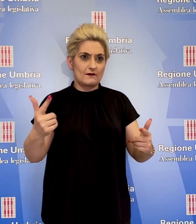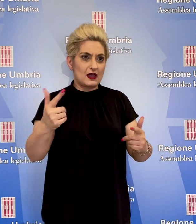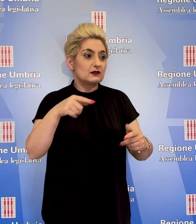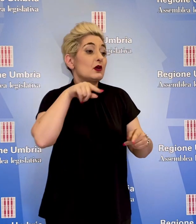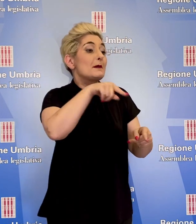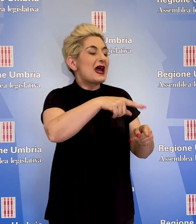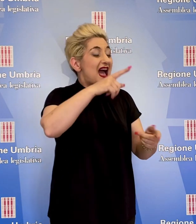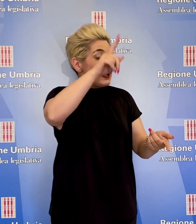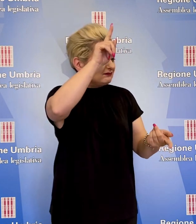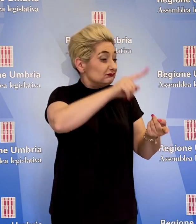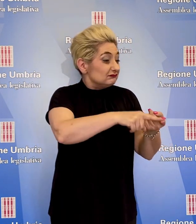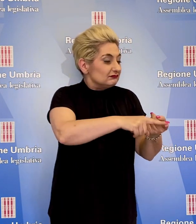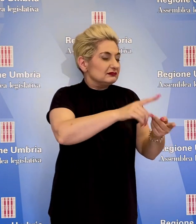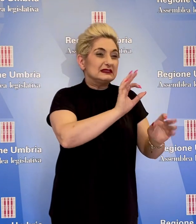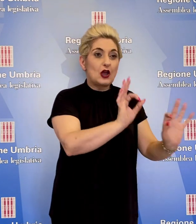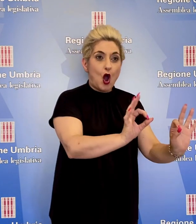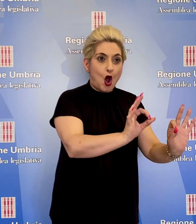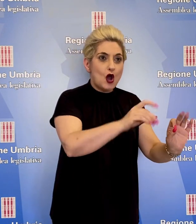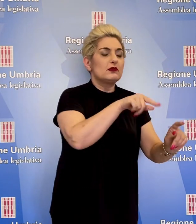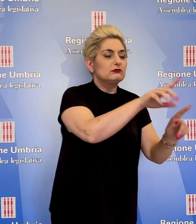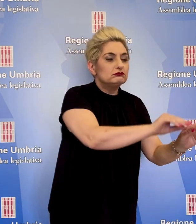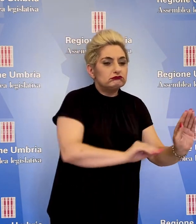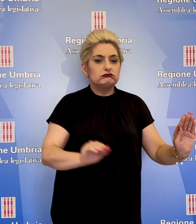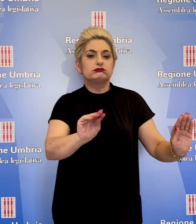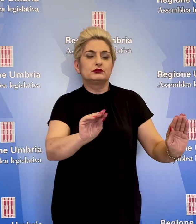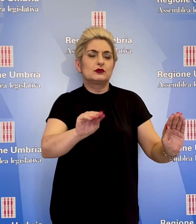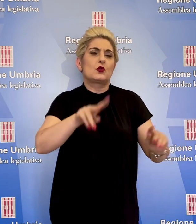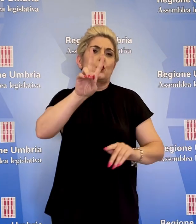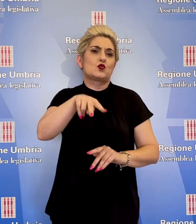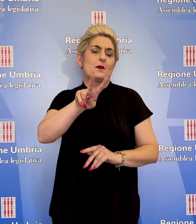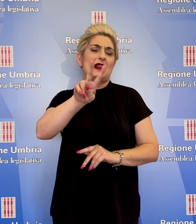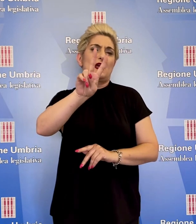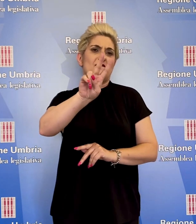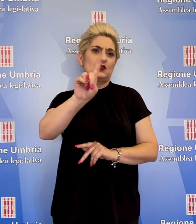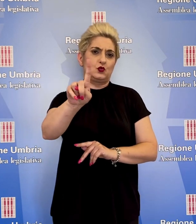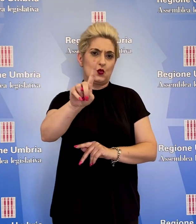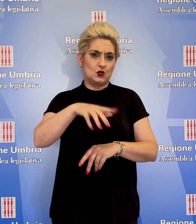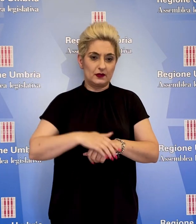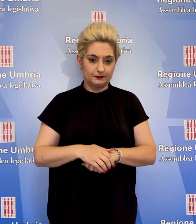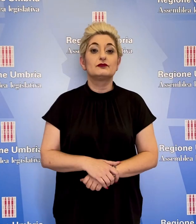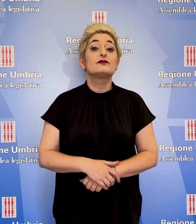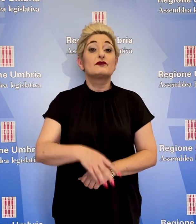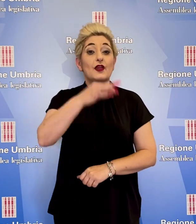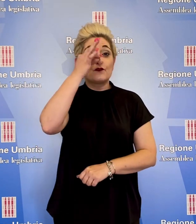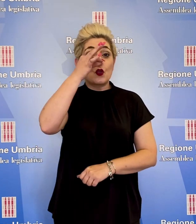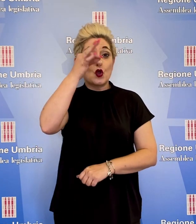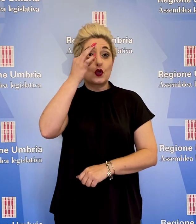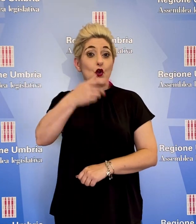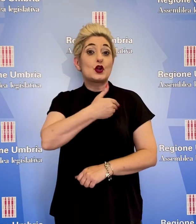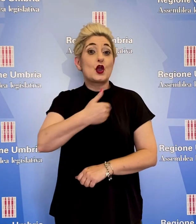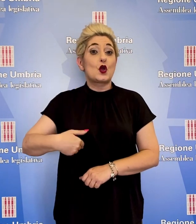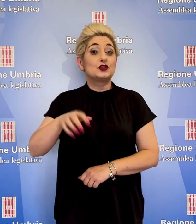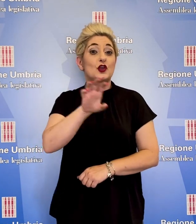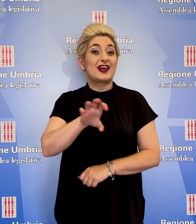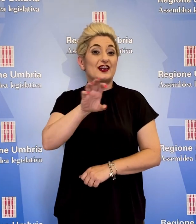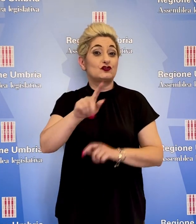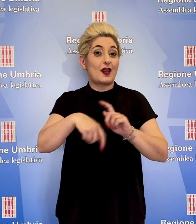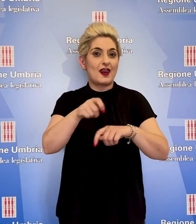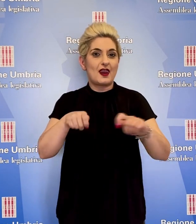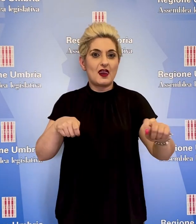potranno comunque essere interamente utilizzati nell'anno in corso. Paola Fioroni, consigliere regionale della Lega,